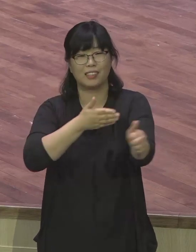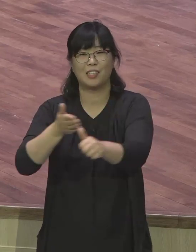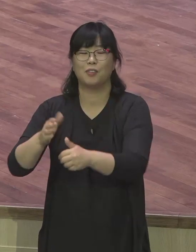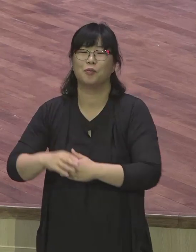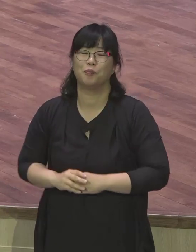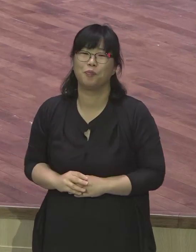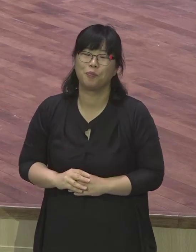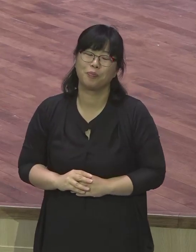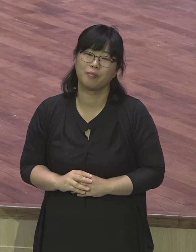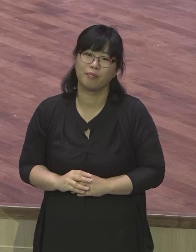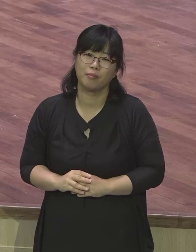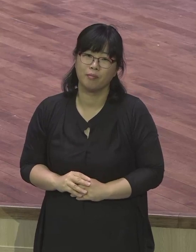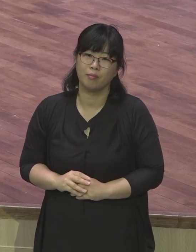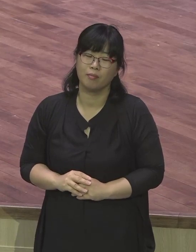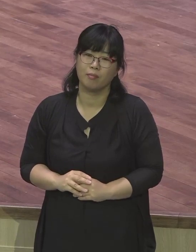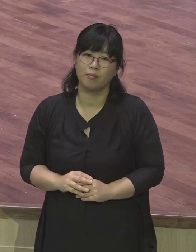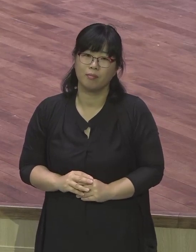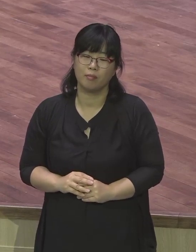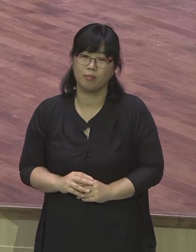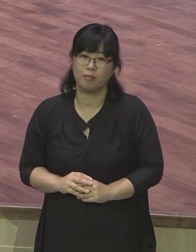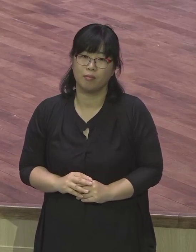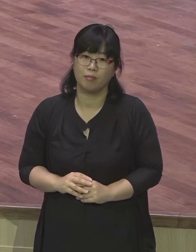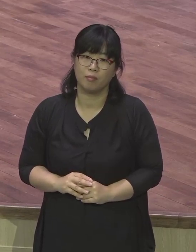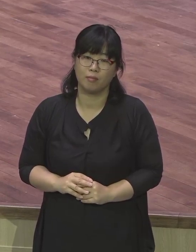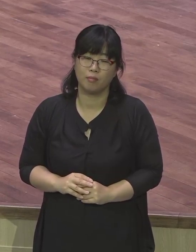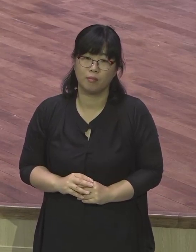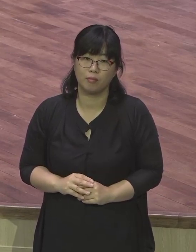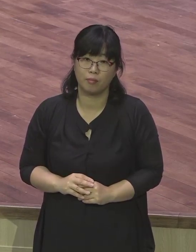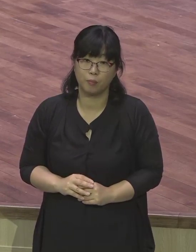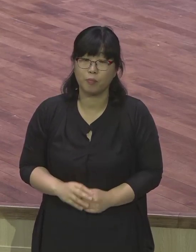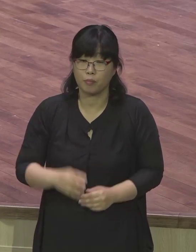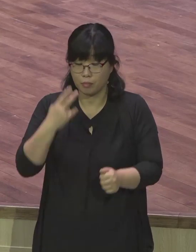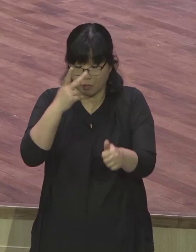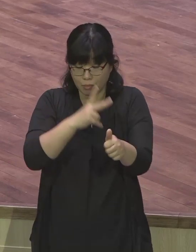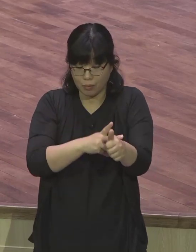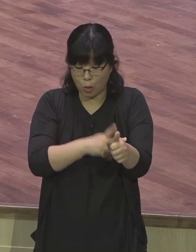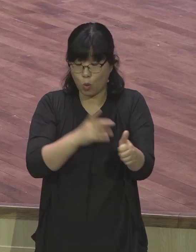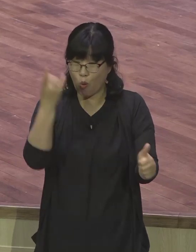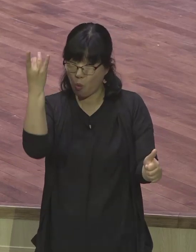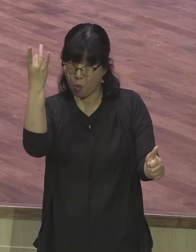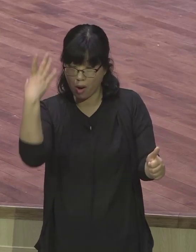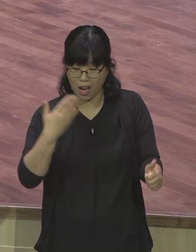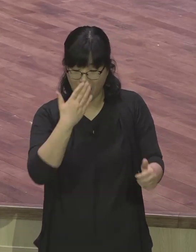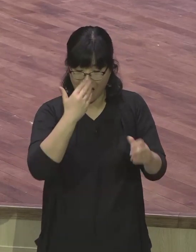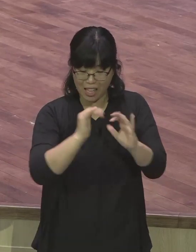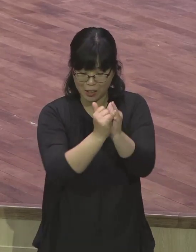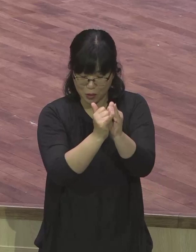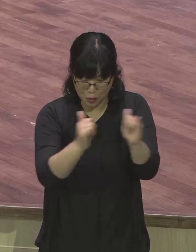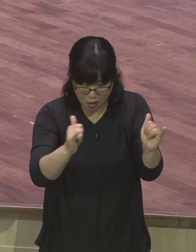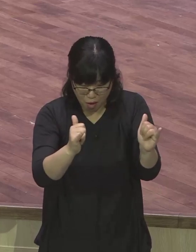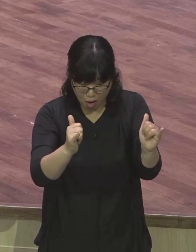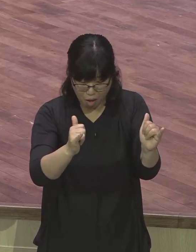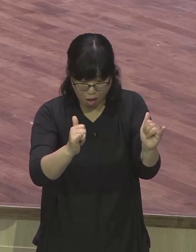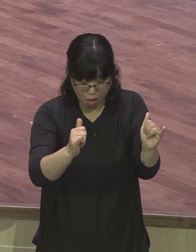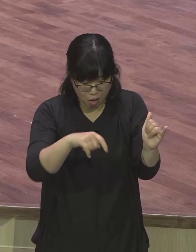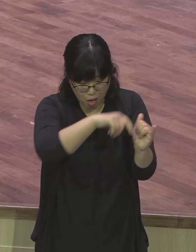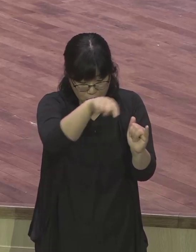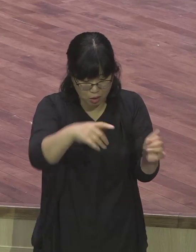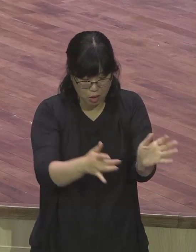예수님을 믿는 사람들을 핍박했던 것처럼 현장에 이렇게 하나님을 믿고 있는데 잘못된 믿음을